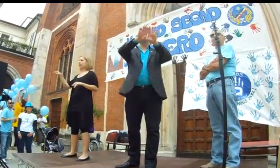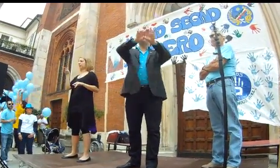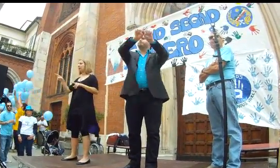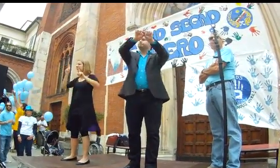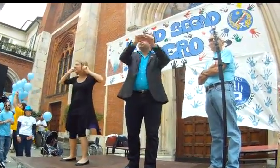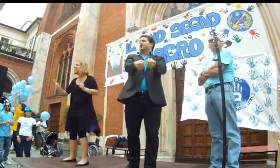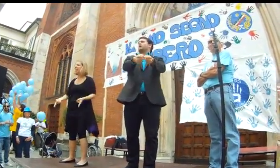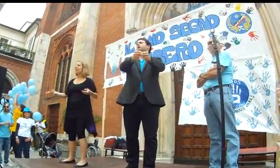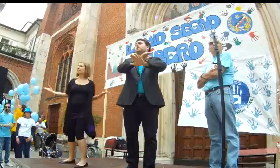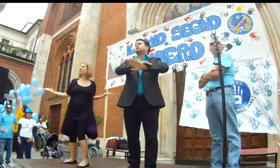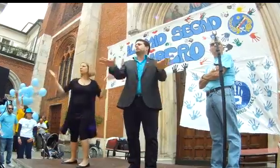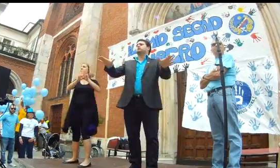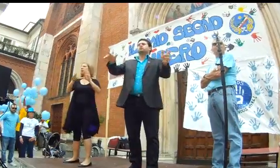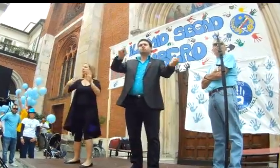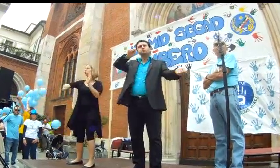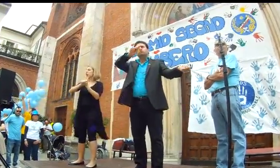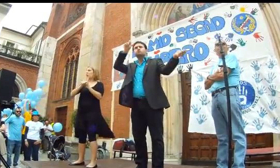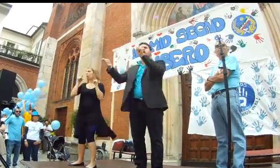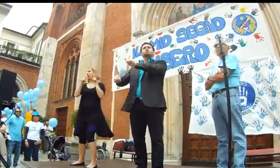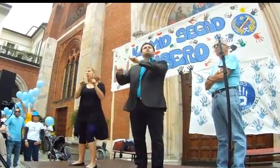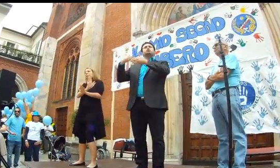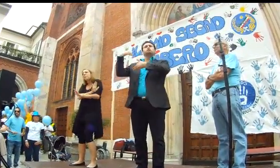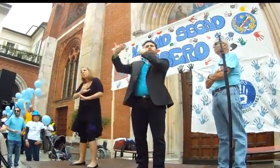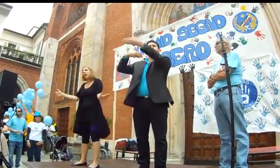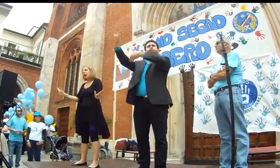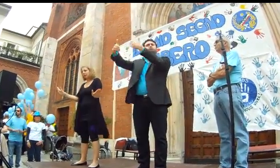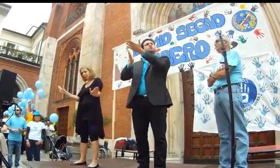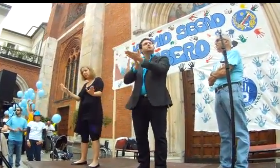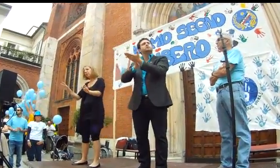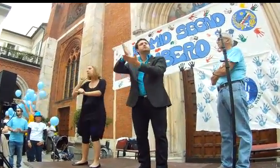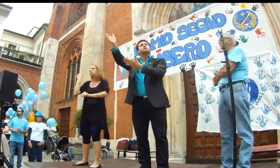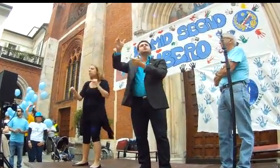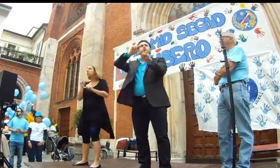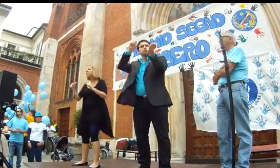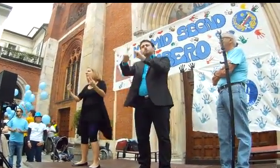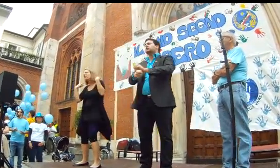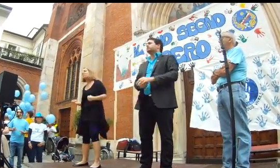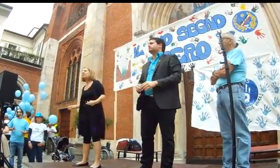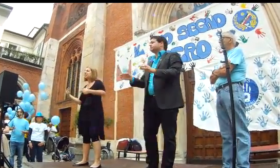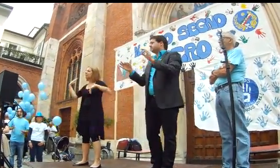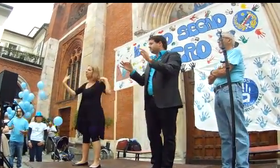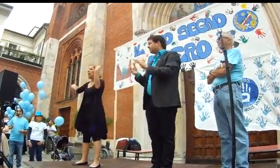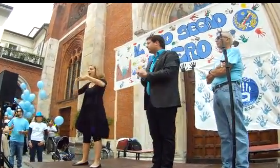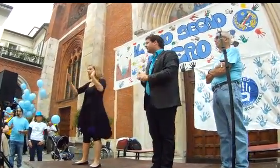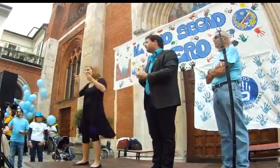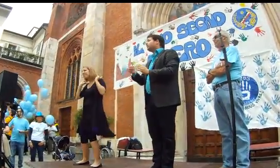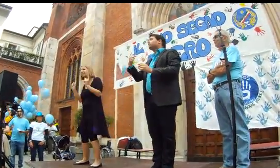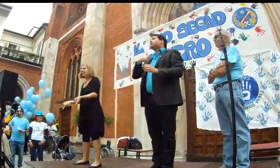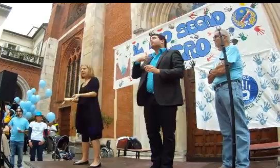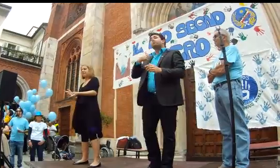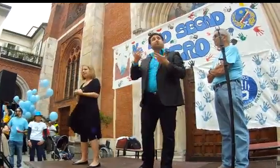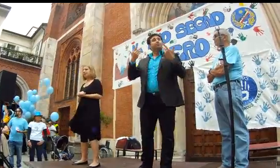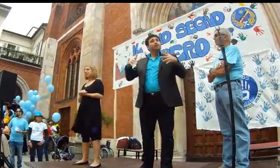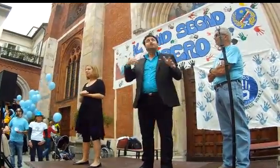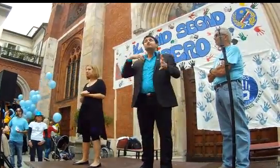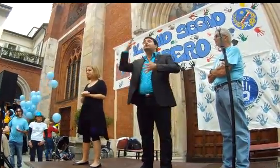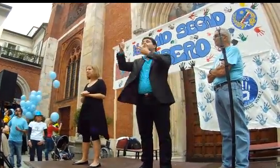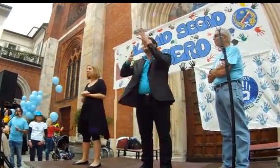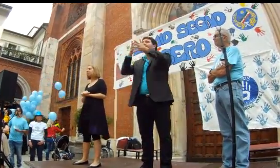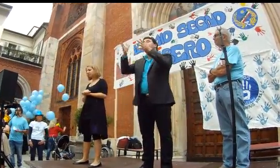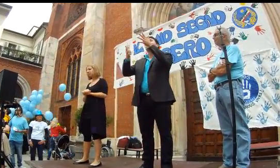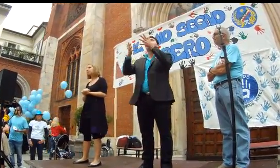arrivate qui proprio per combattere con il 1880, perché la storia deve cambiare e la vita deve